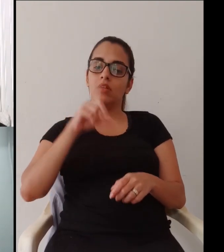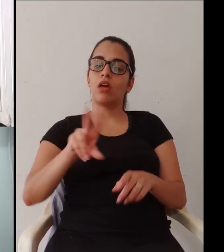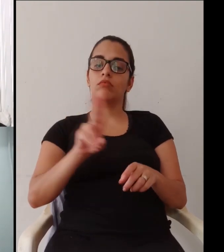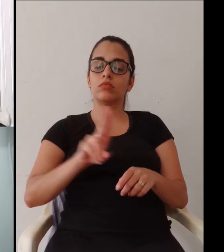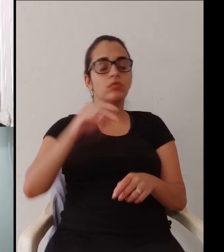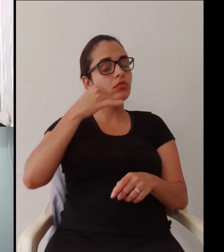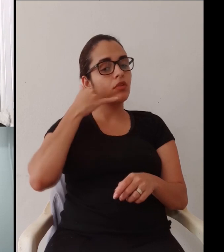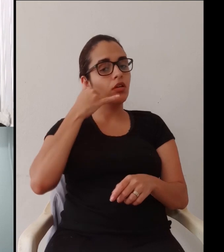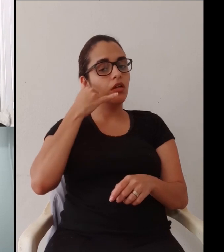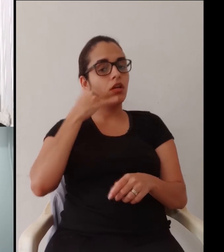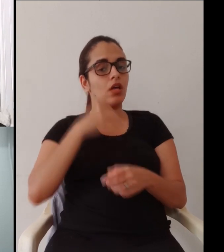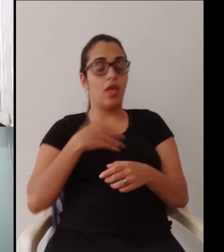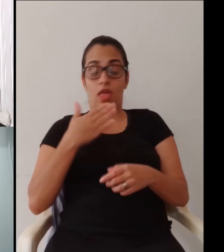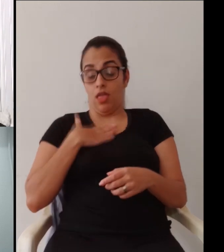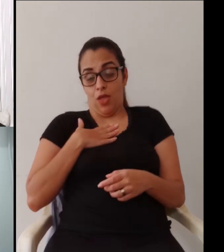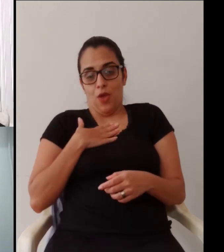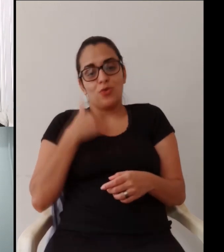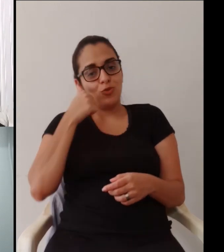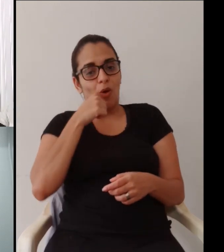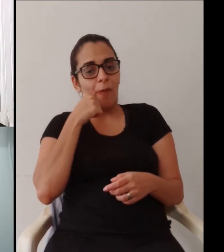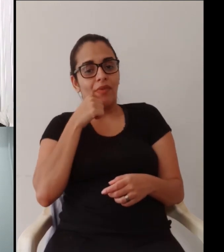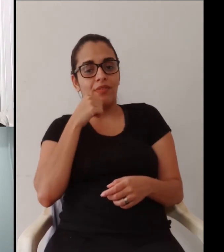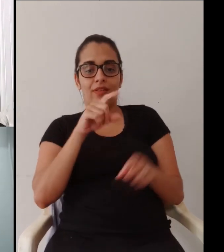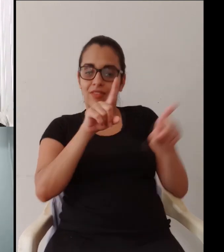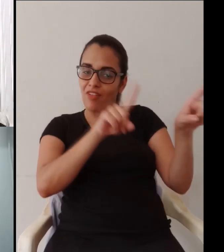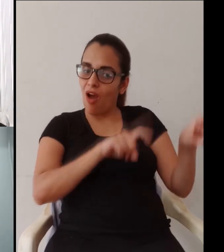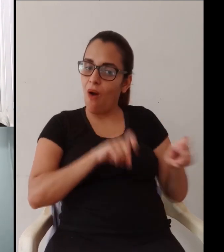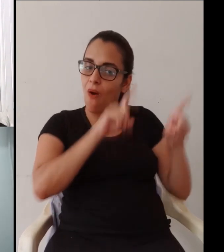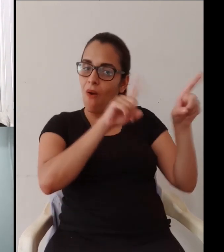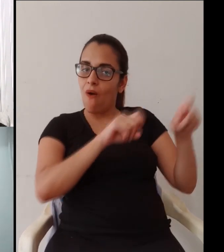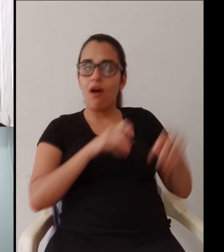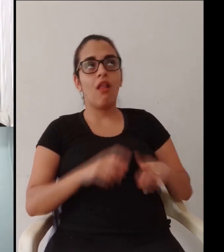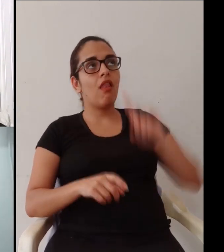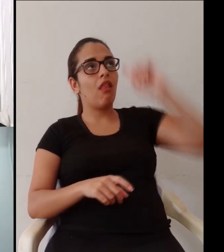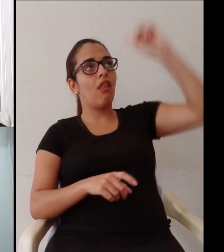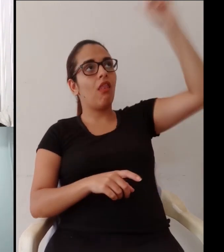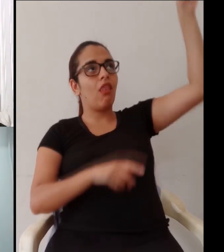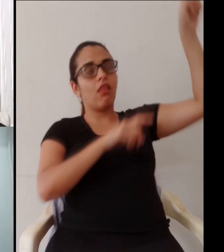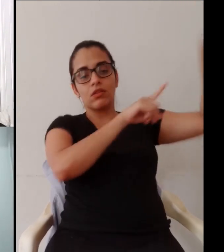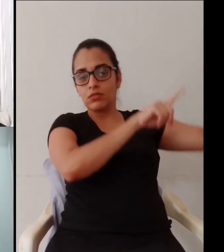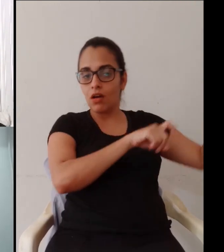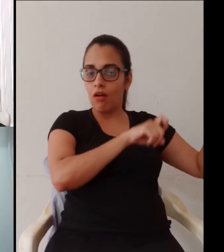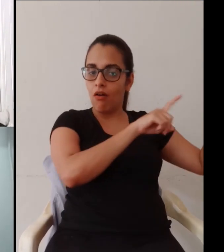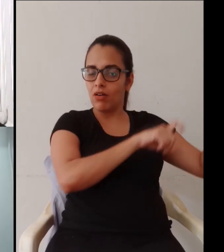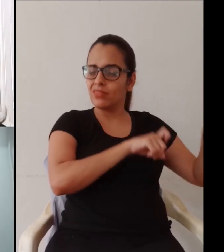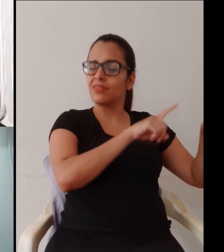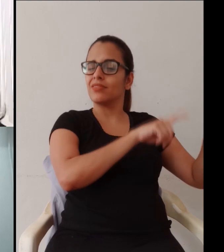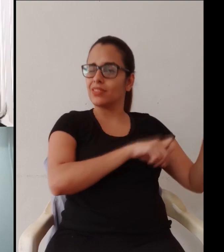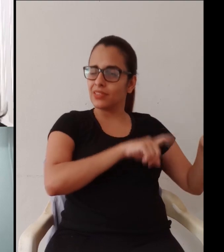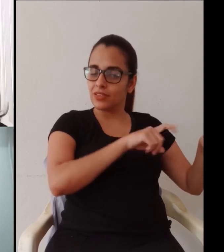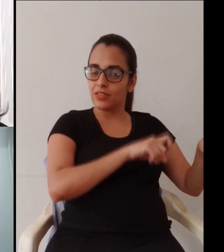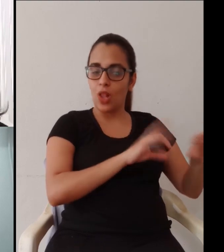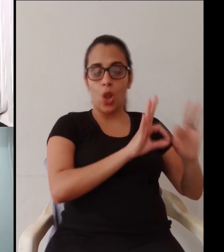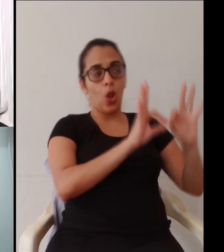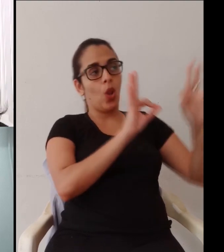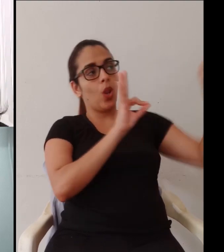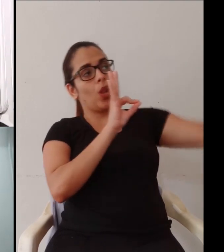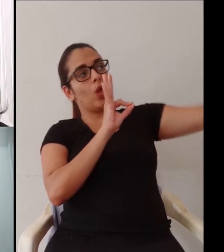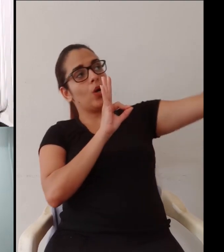o Moodle que é o nosso ambiente virtual de aprendizagem através do celular e eu conto sempre que eu sou uma menina